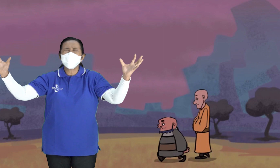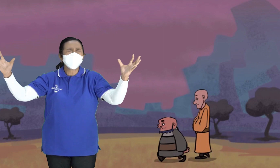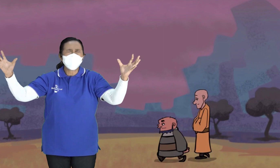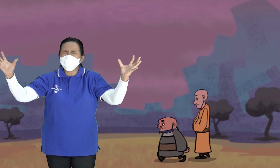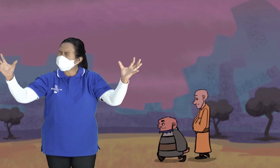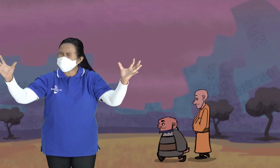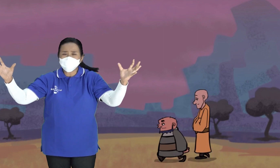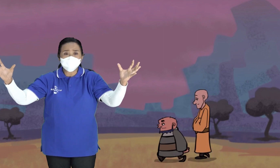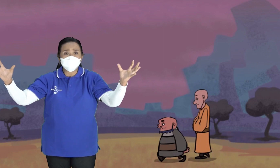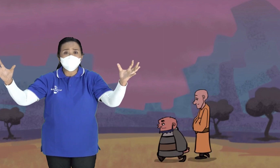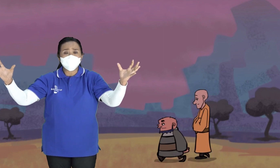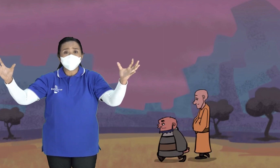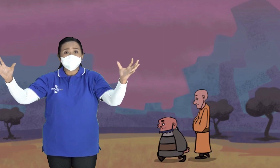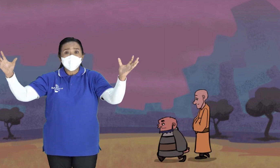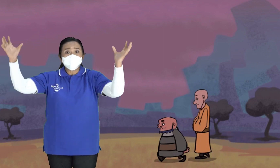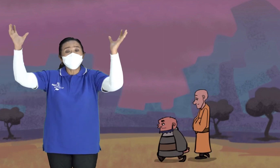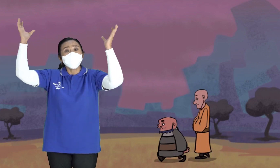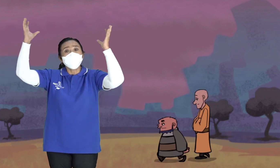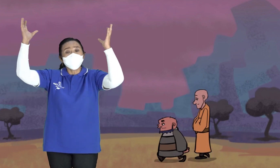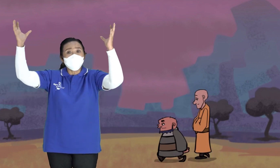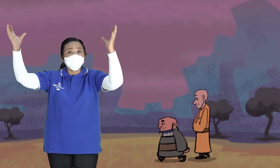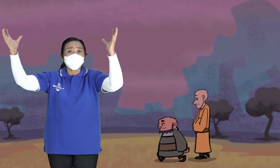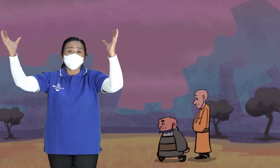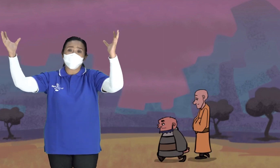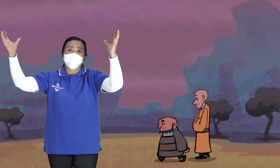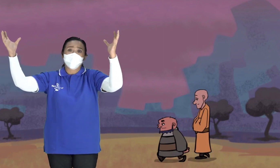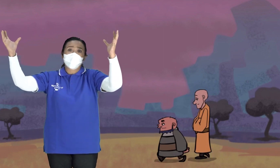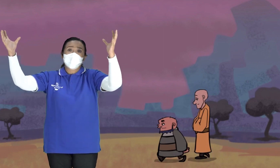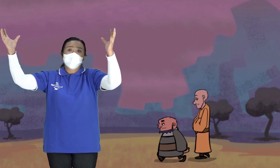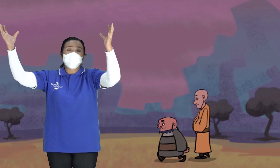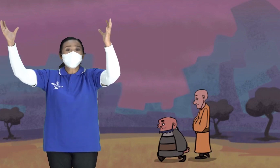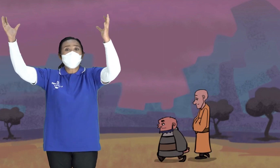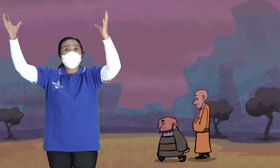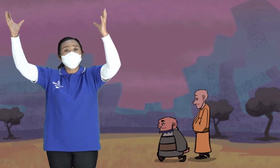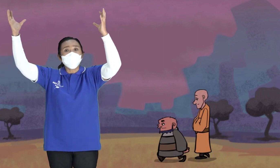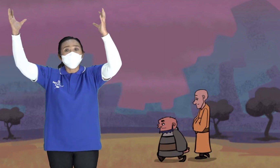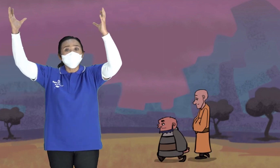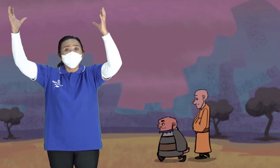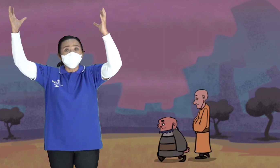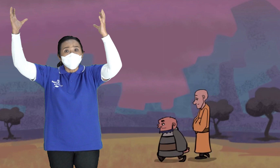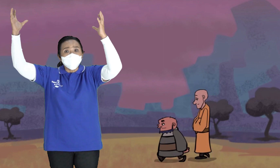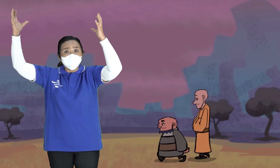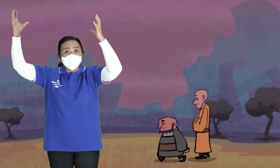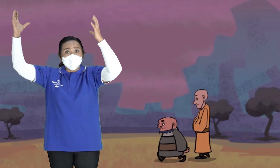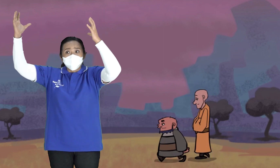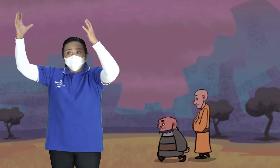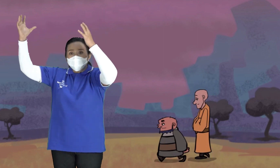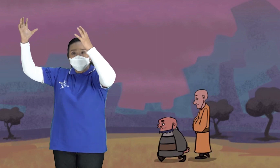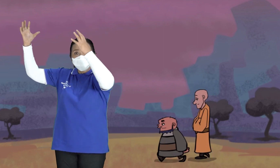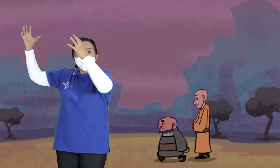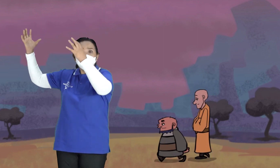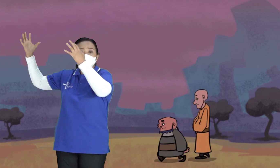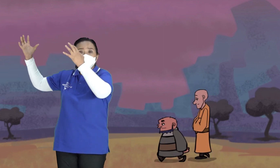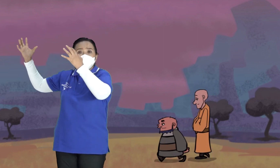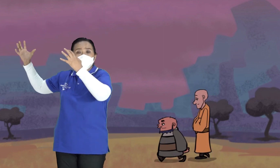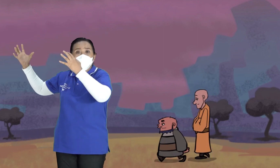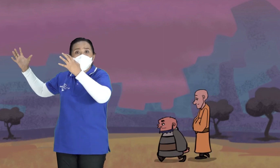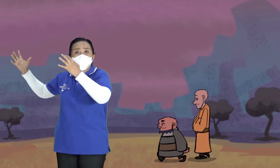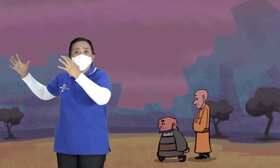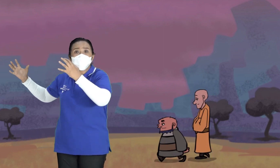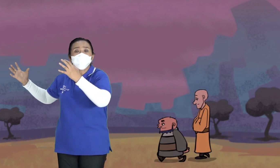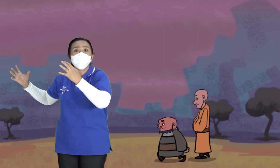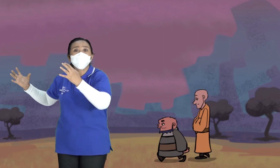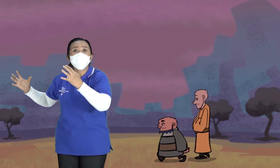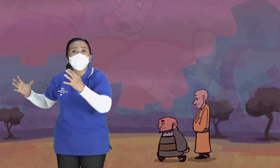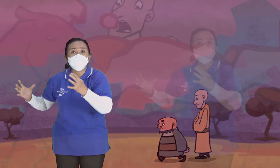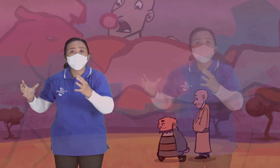Menyelaukan sekali Turun dari langit Dan cahaya itu Menuju mereka